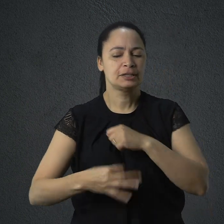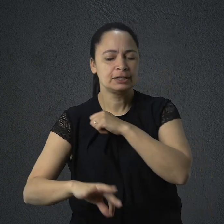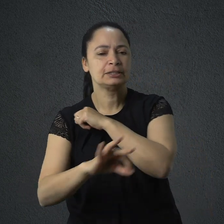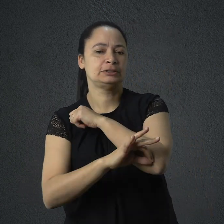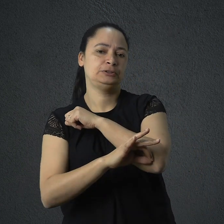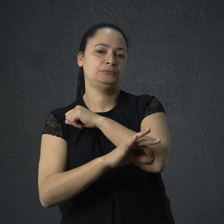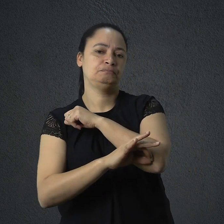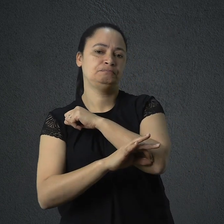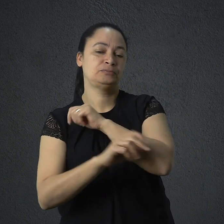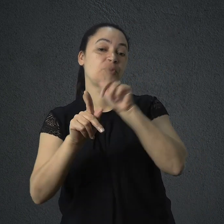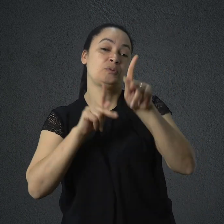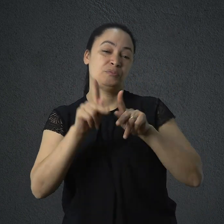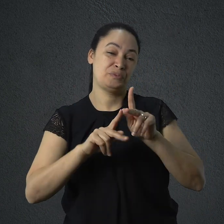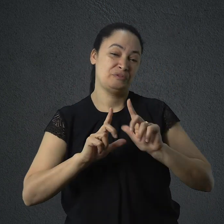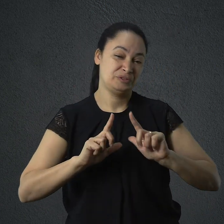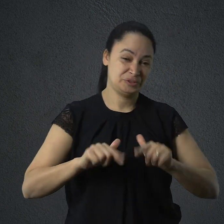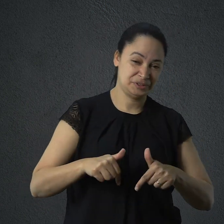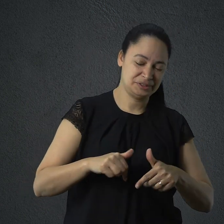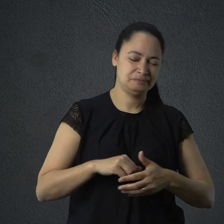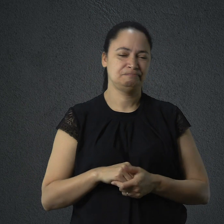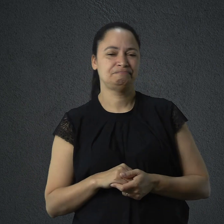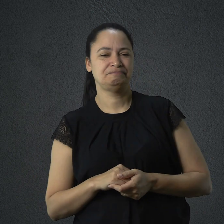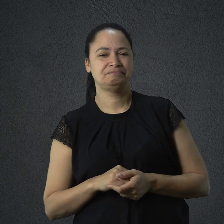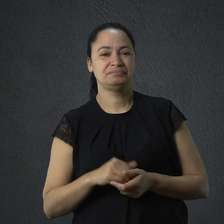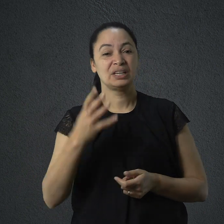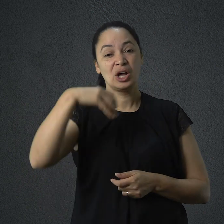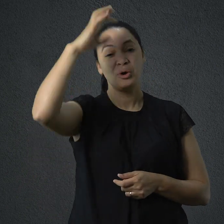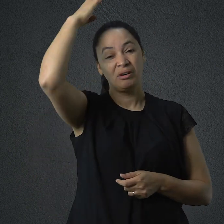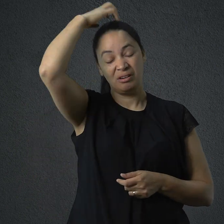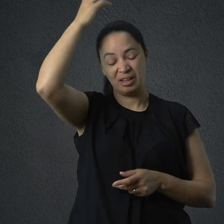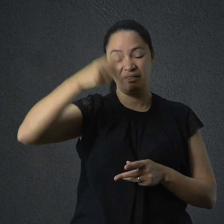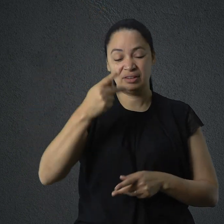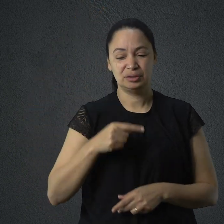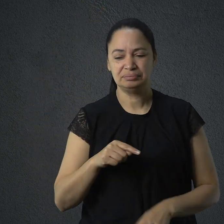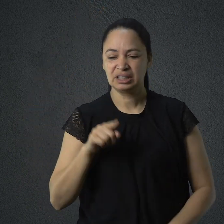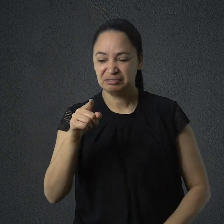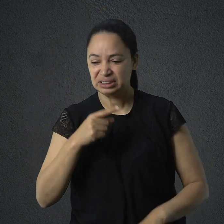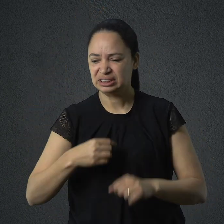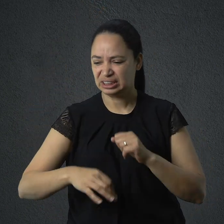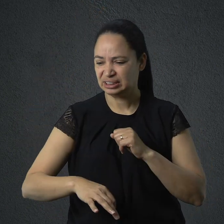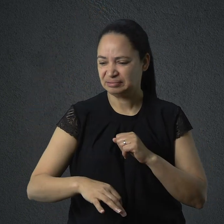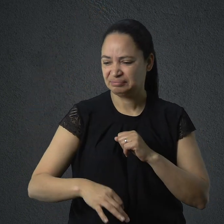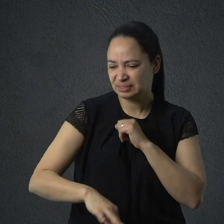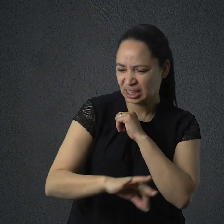Disse ao rei que estes desprezavam as ordens reais e convenceu Assuero a assinar um decreto